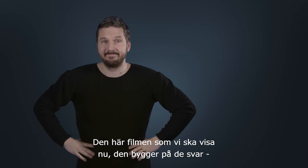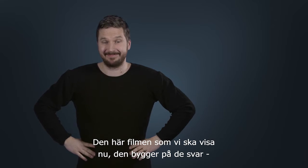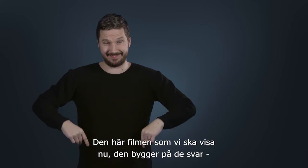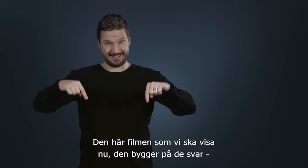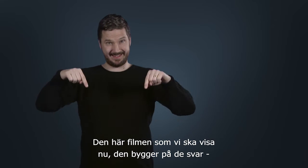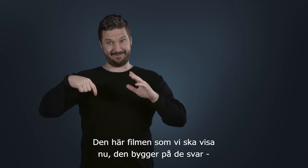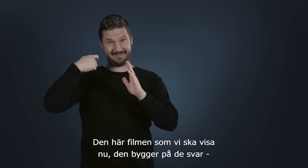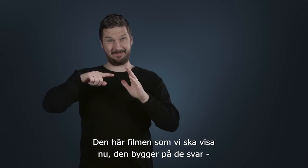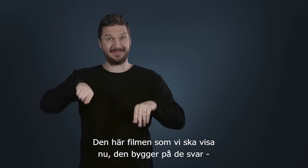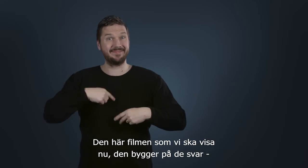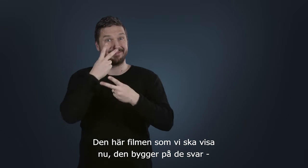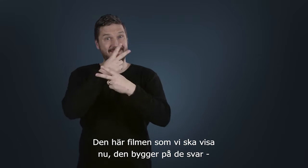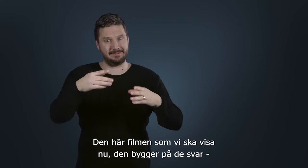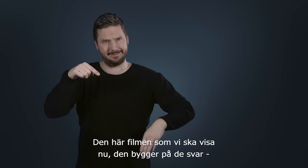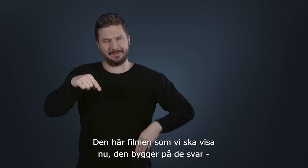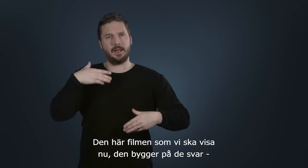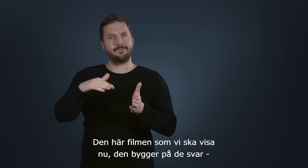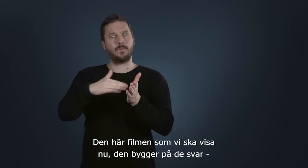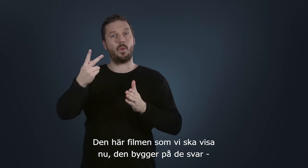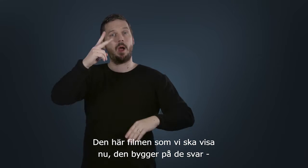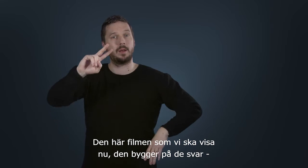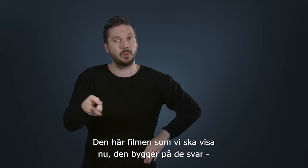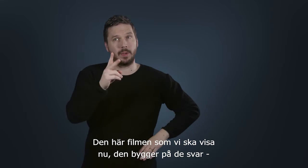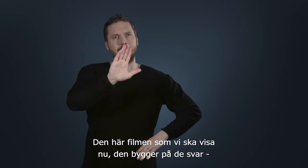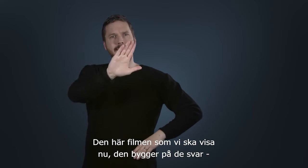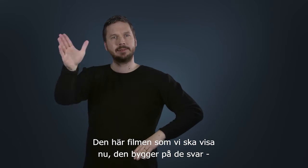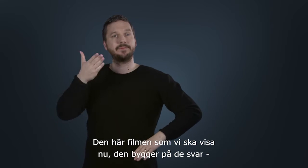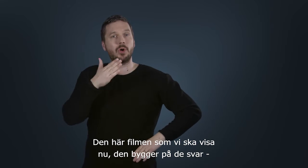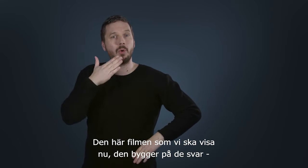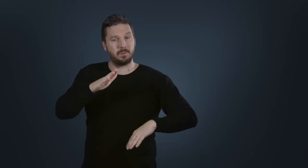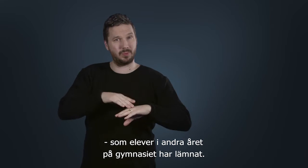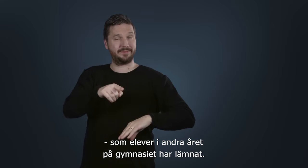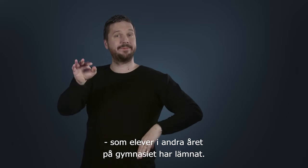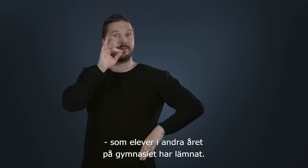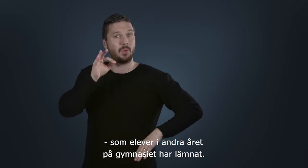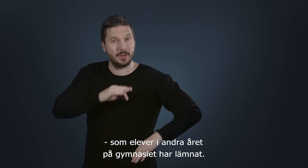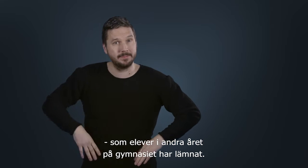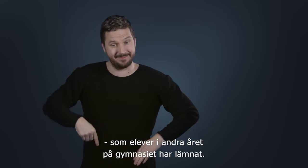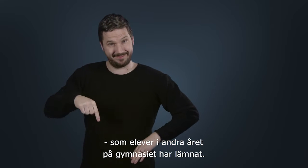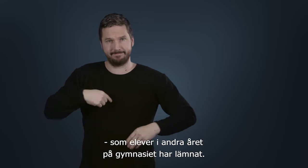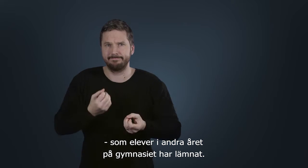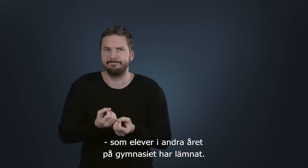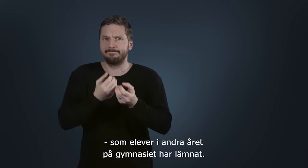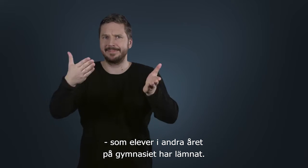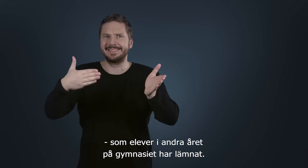Den här filmen som vi ska visa nu, den bygger på de svar som elever i andra året på gymnasiet lämnat.